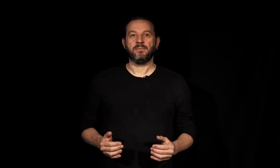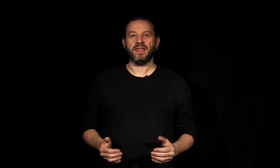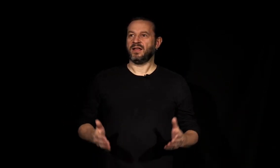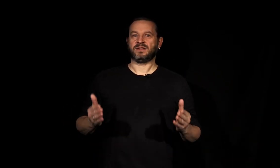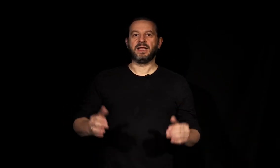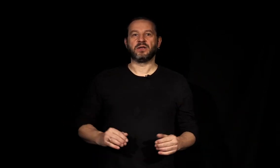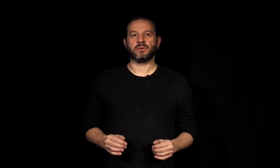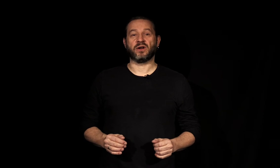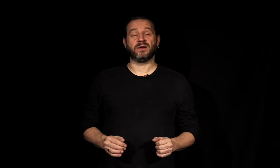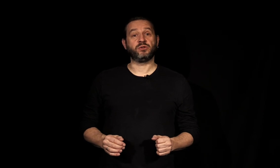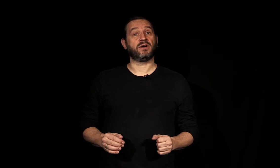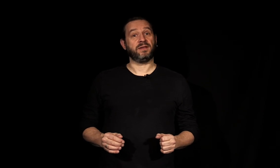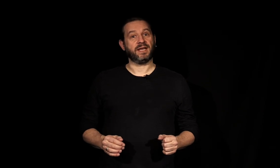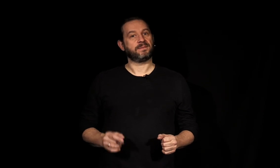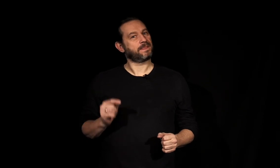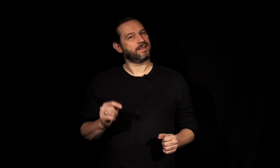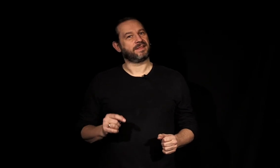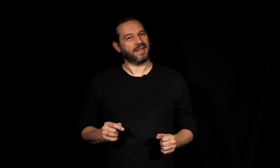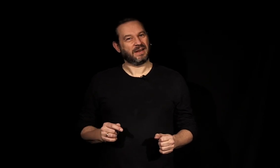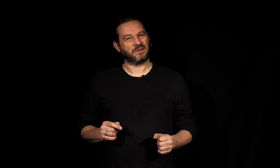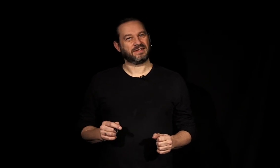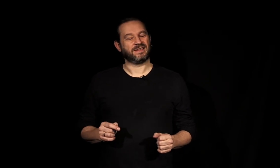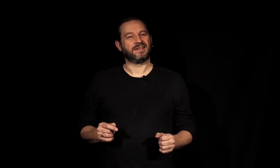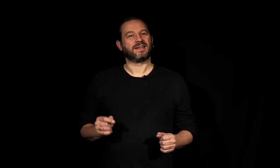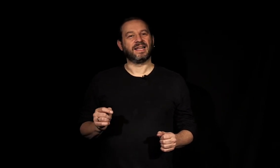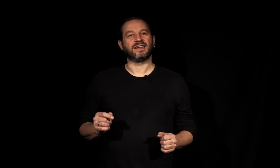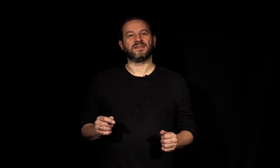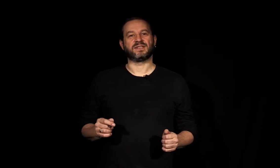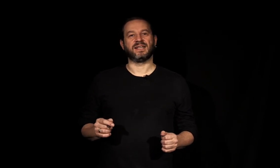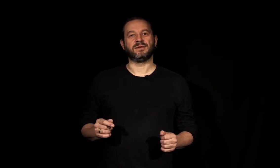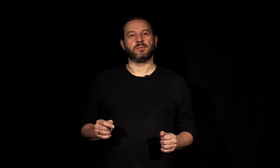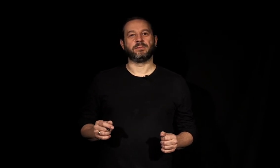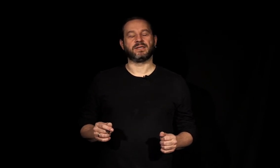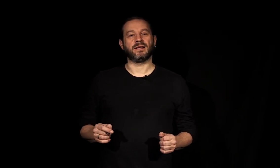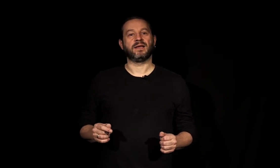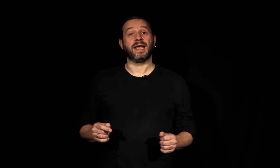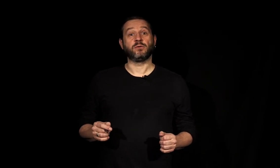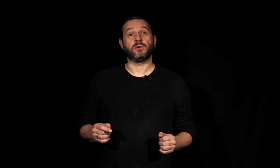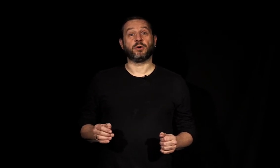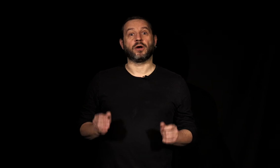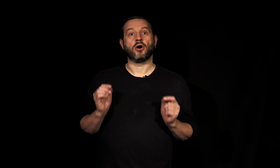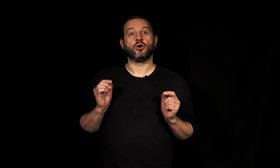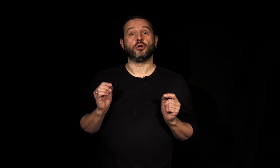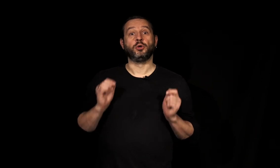med. Det lyder som et godt eventyr, og ved I hvad? Det er det også. Ved dig til Fortæltid på biblioteket. Eventyret begynder nu. også.